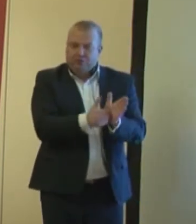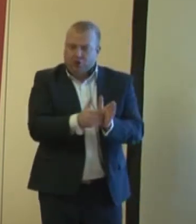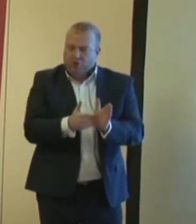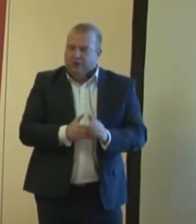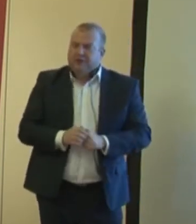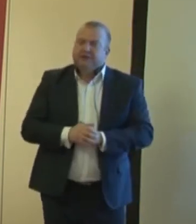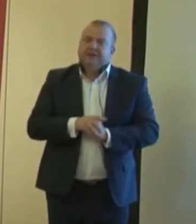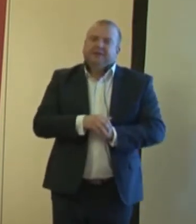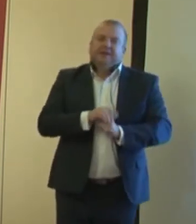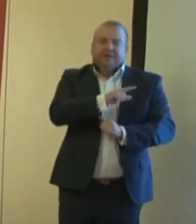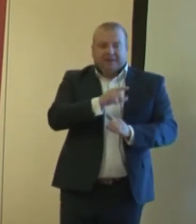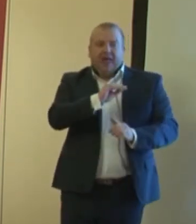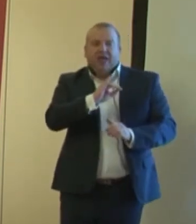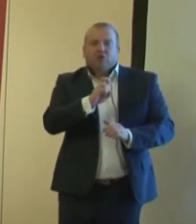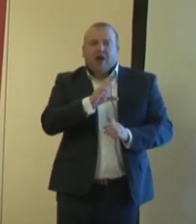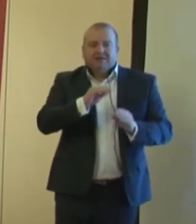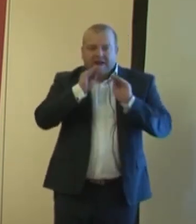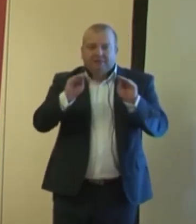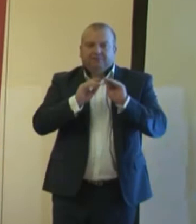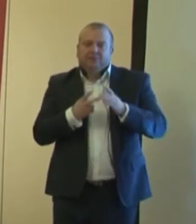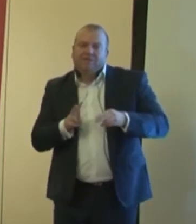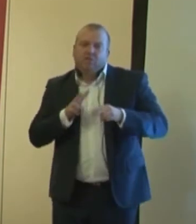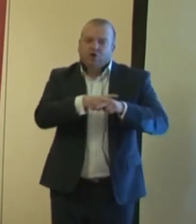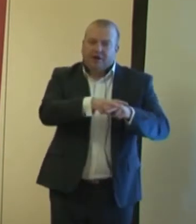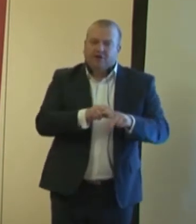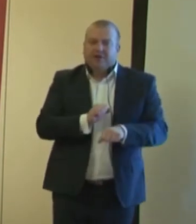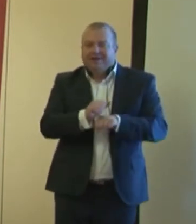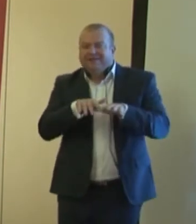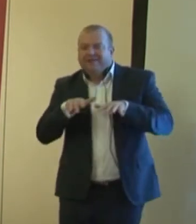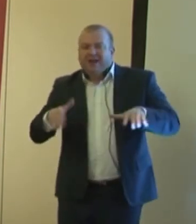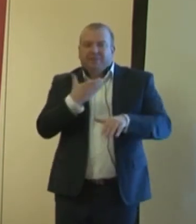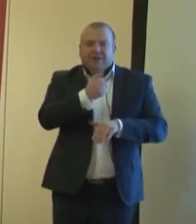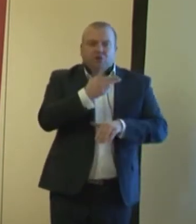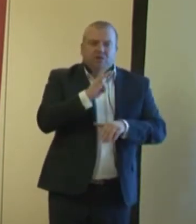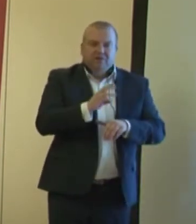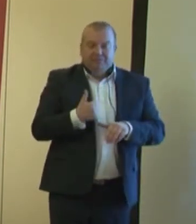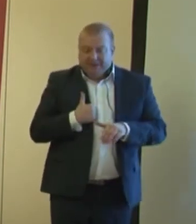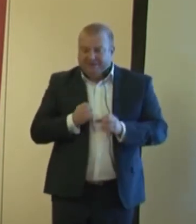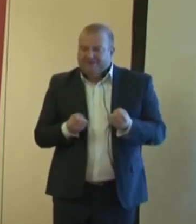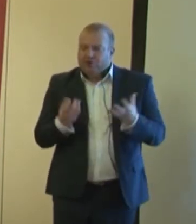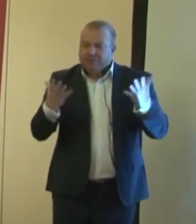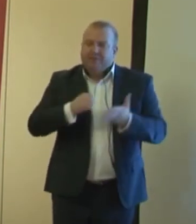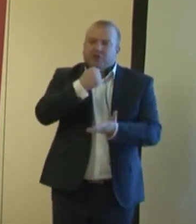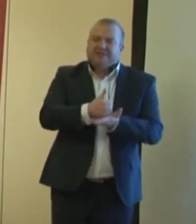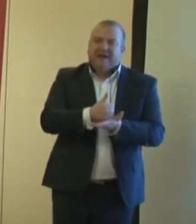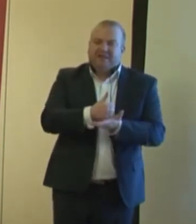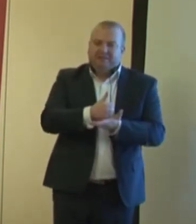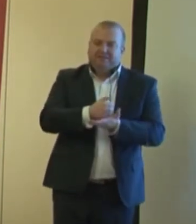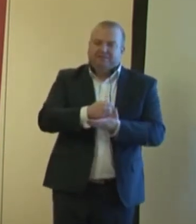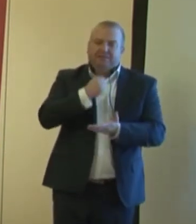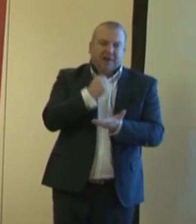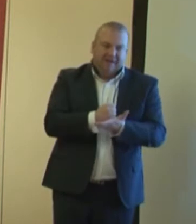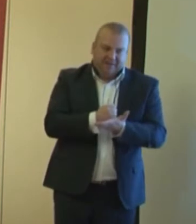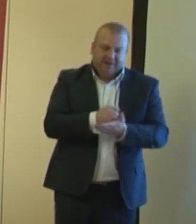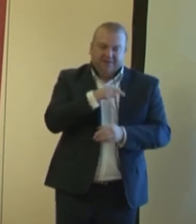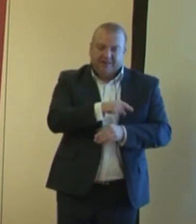Edukacja włączająca. Jest wokół tego wiele mitu. My stworzyliśmy podstawy prawne i dzisiaj ten